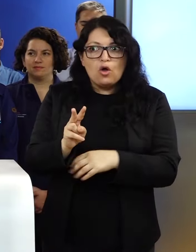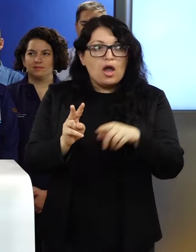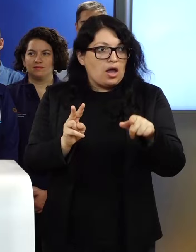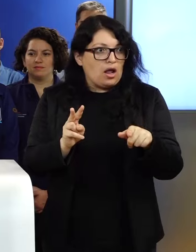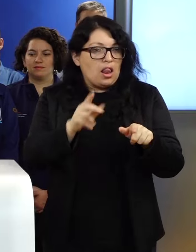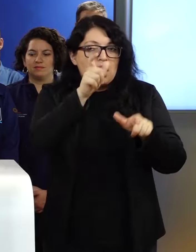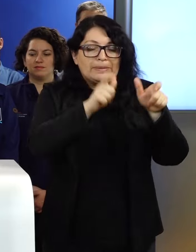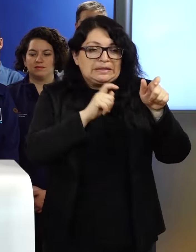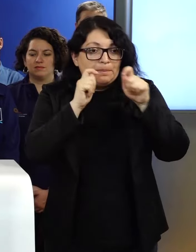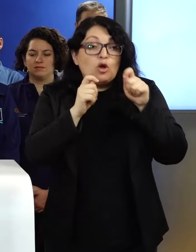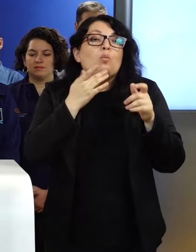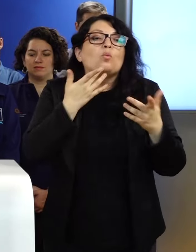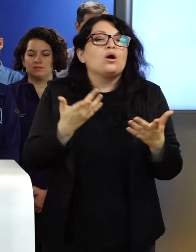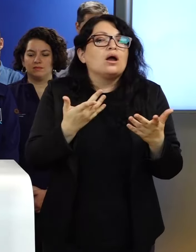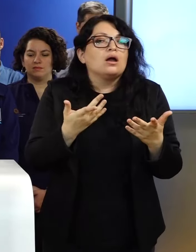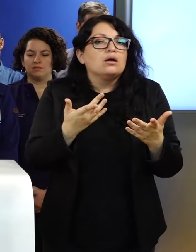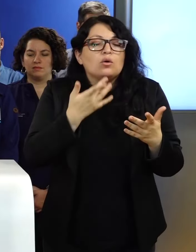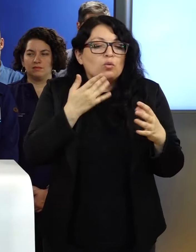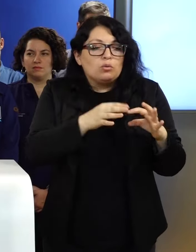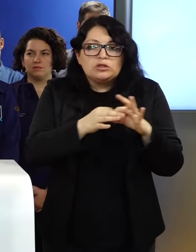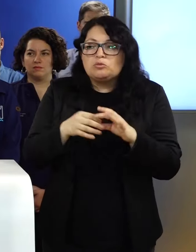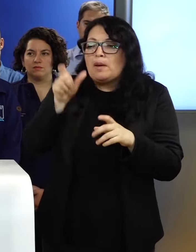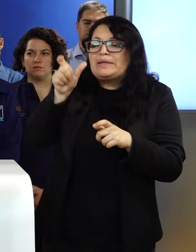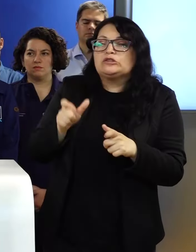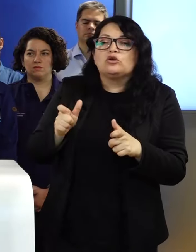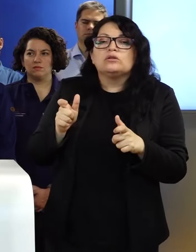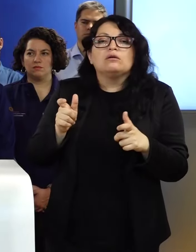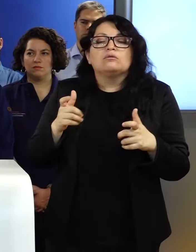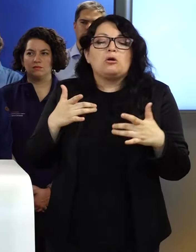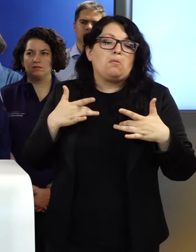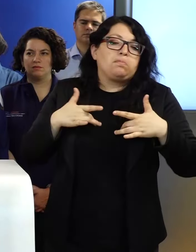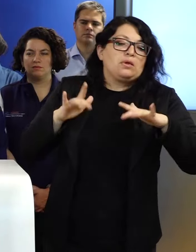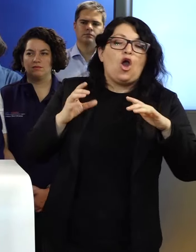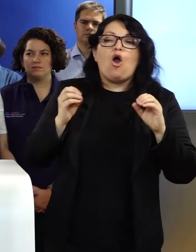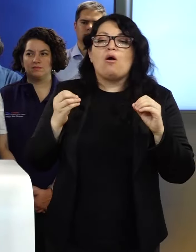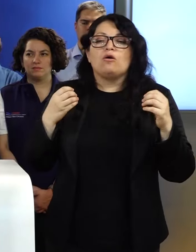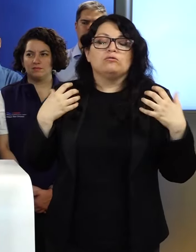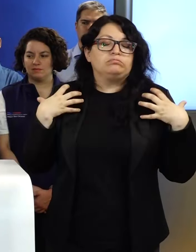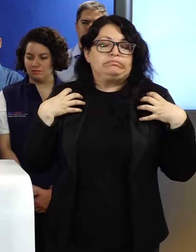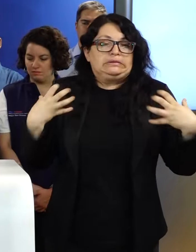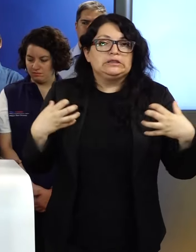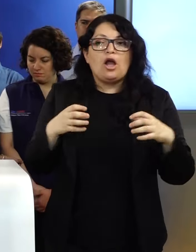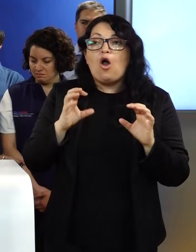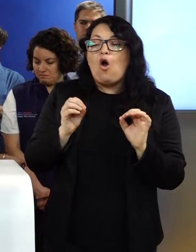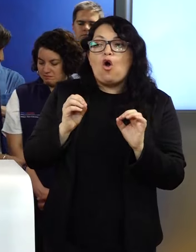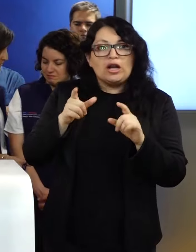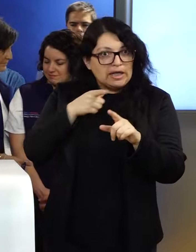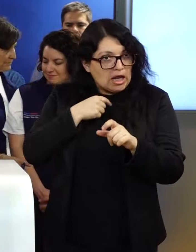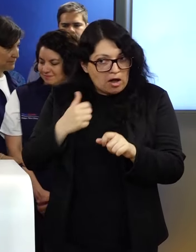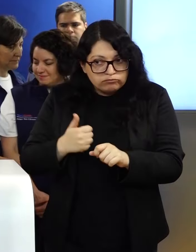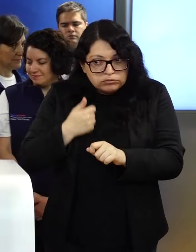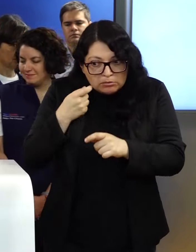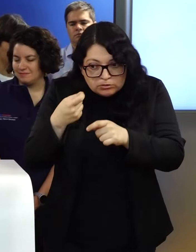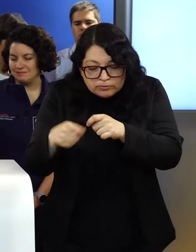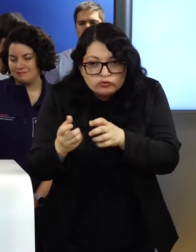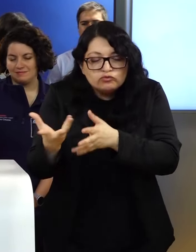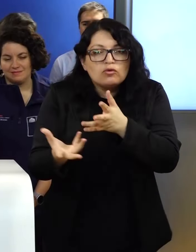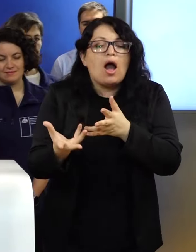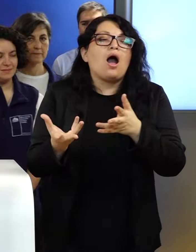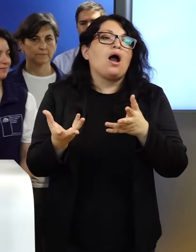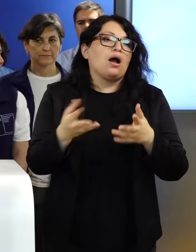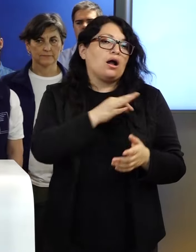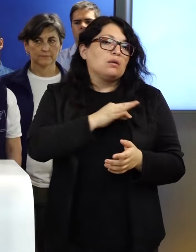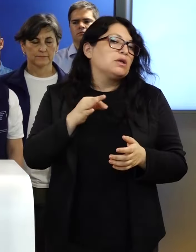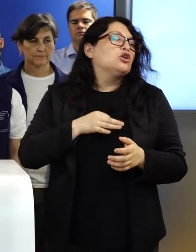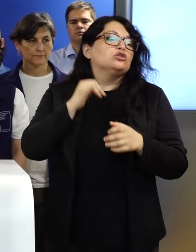riesgo a la población por irresponsabilidad, negligencia o intencionalidad, el Ministerio del Interior va a perseguir las responsabilidades del